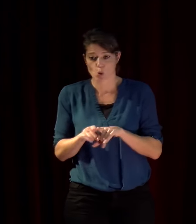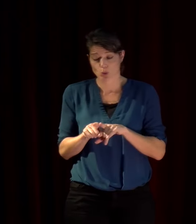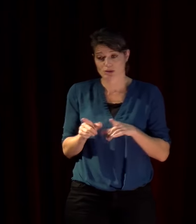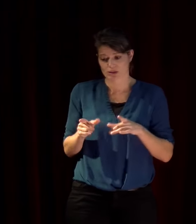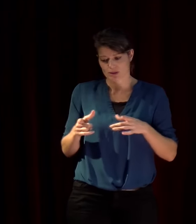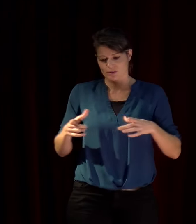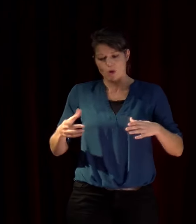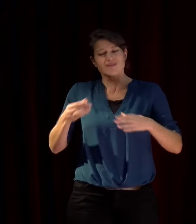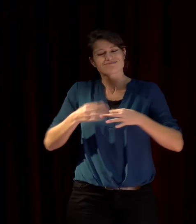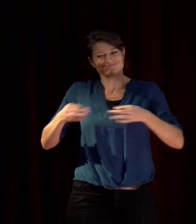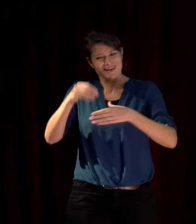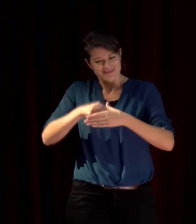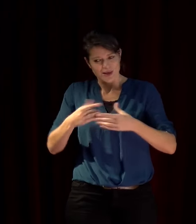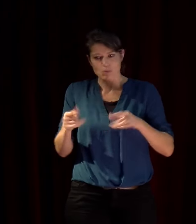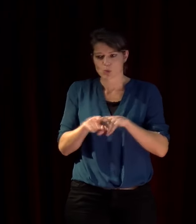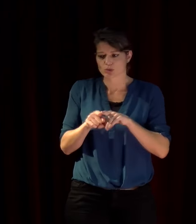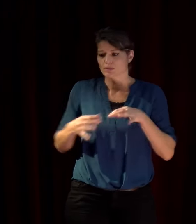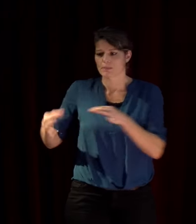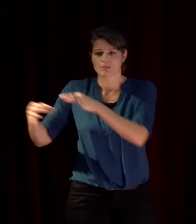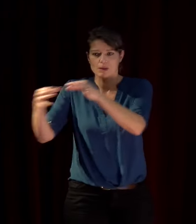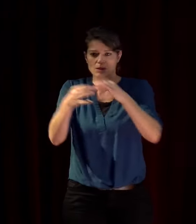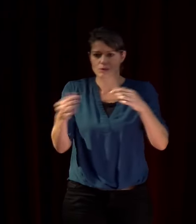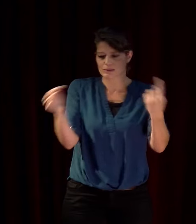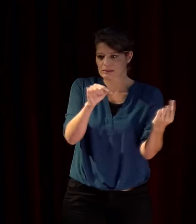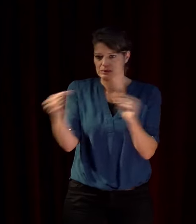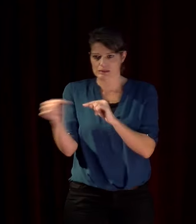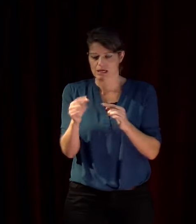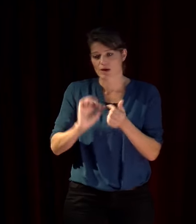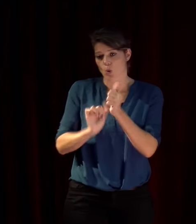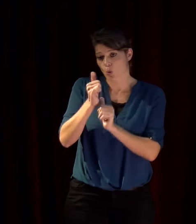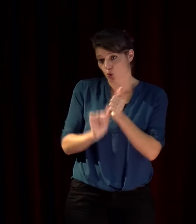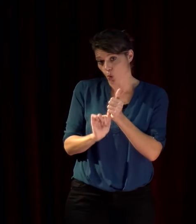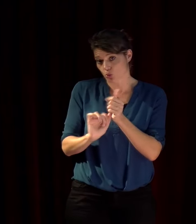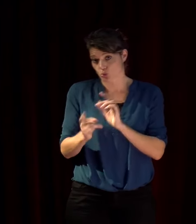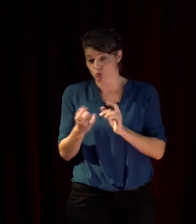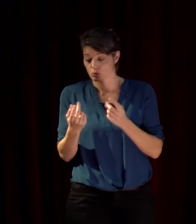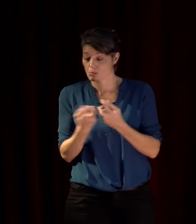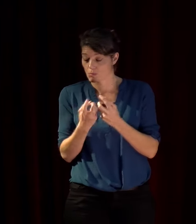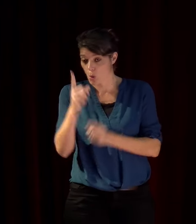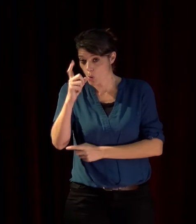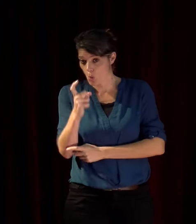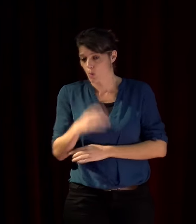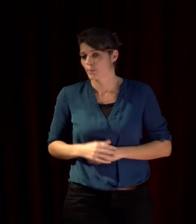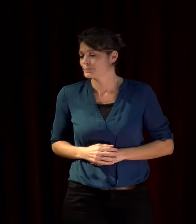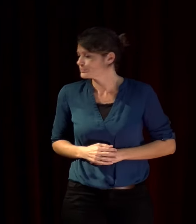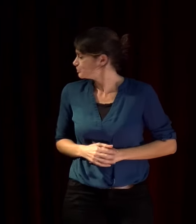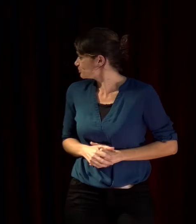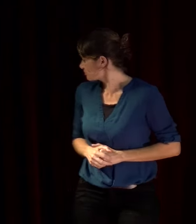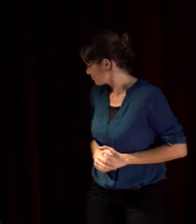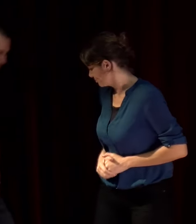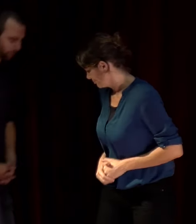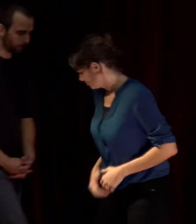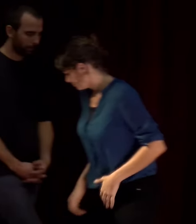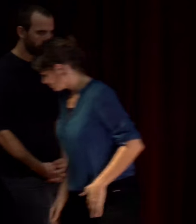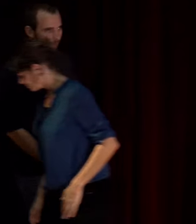relation avec la concurrence des ressources en particulier l'eau cependant le dérèglement climatique n'est pas